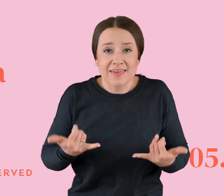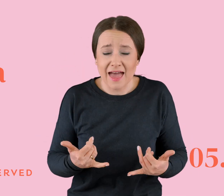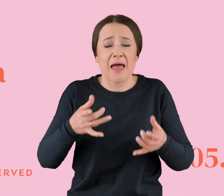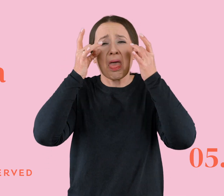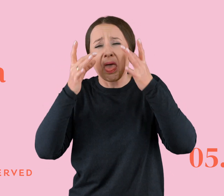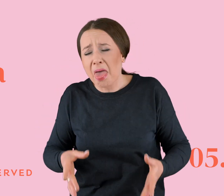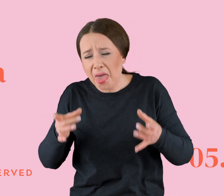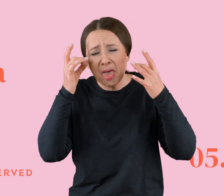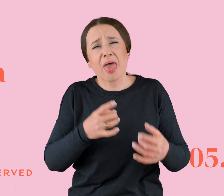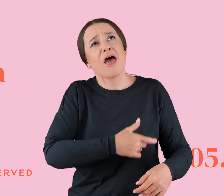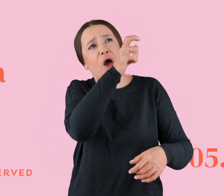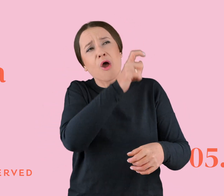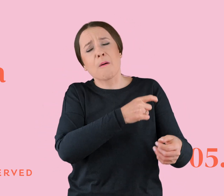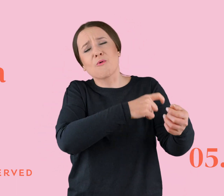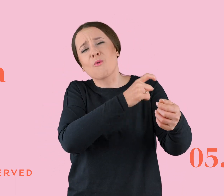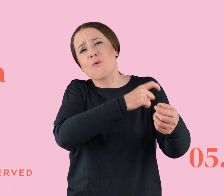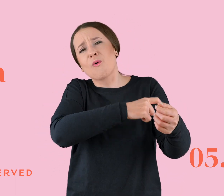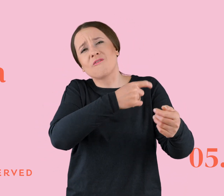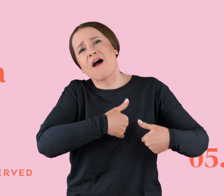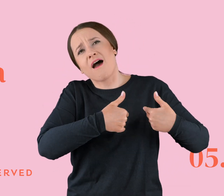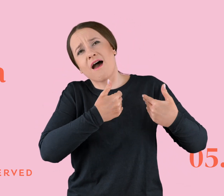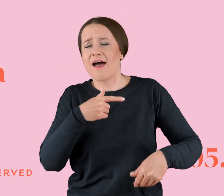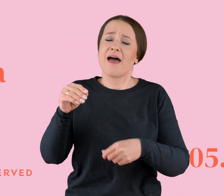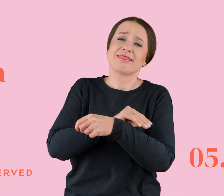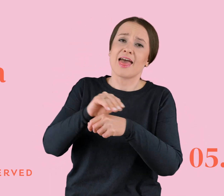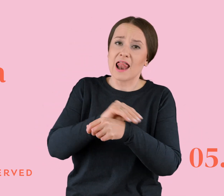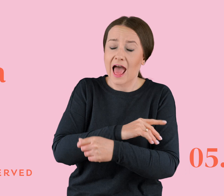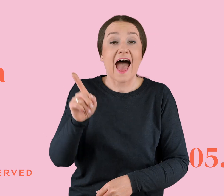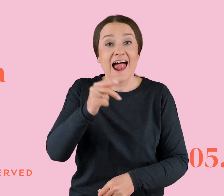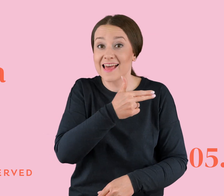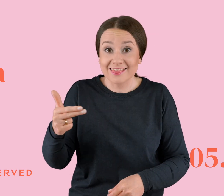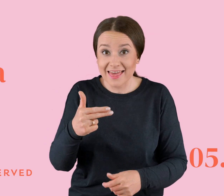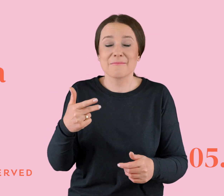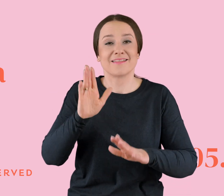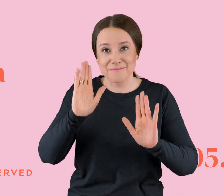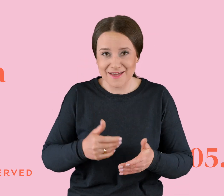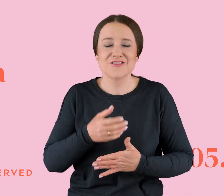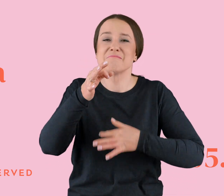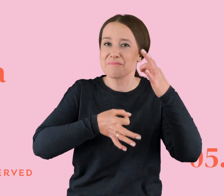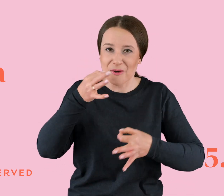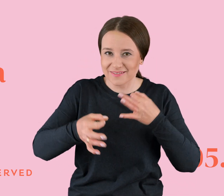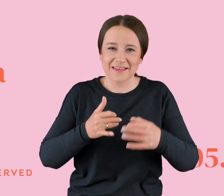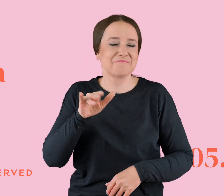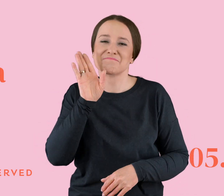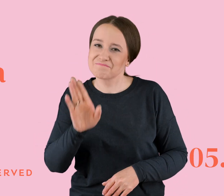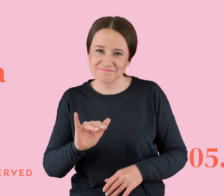i terapii. Ale pozwoli nam dzisiaj ten temat zgłębić piosenka, jak zwykle, zgodnie z